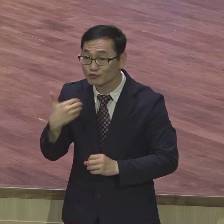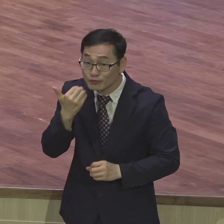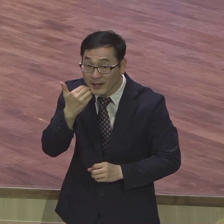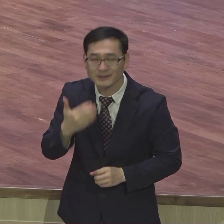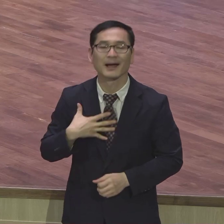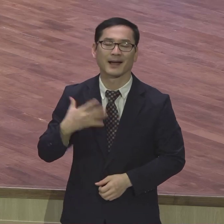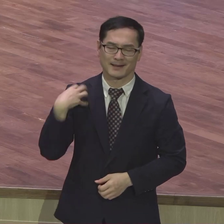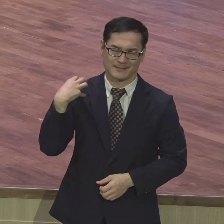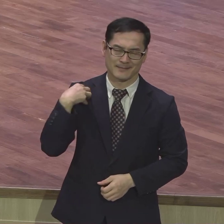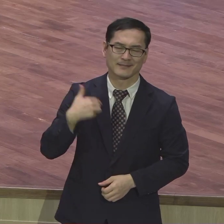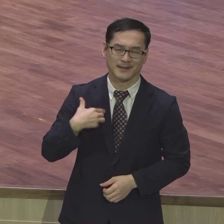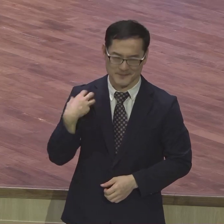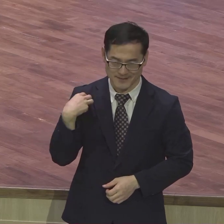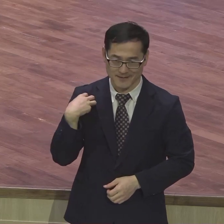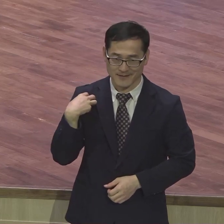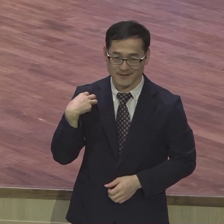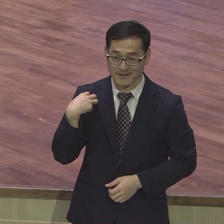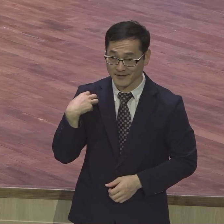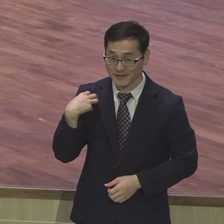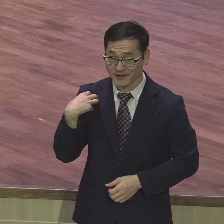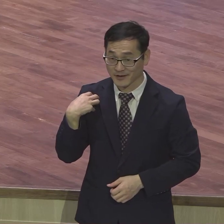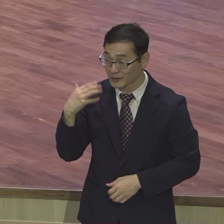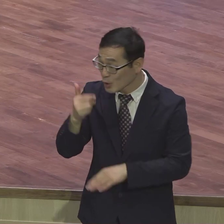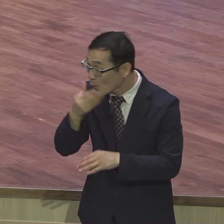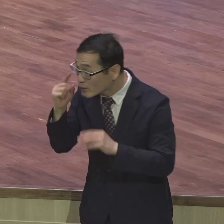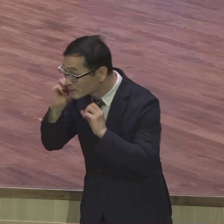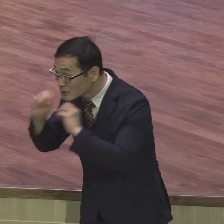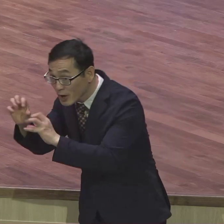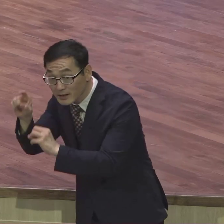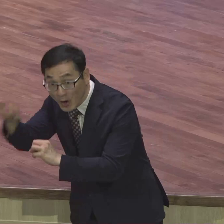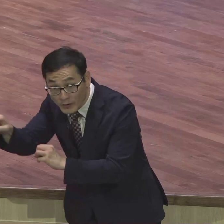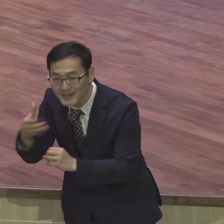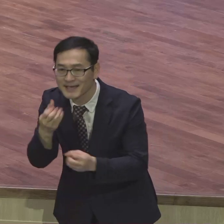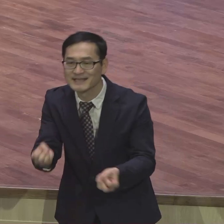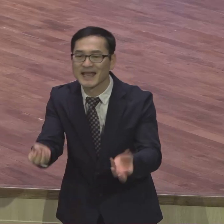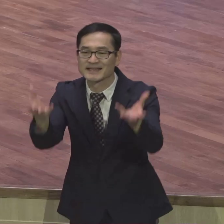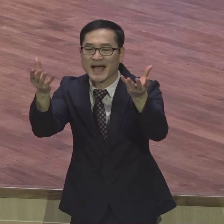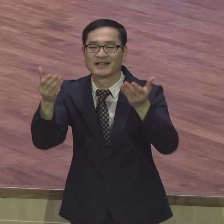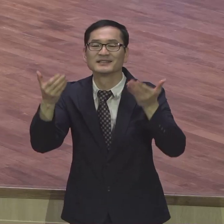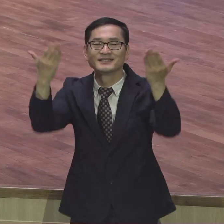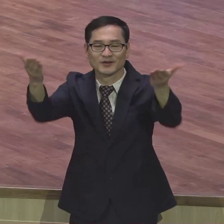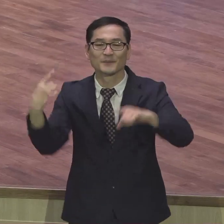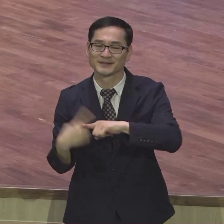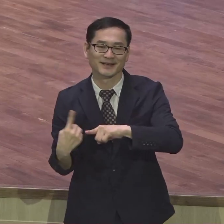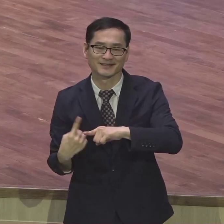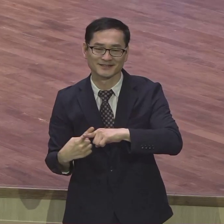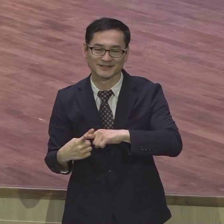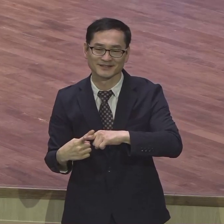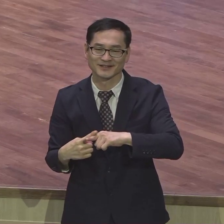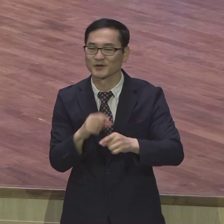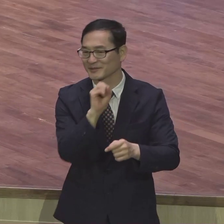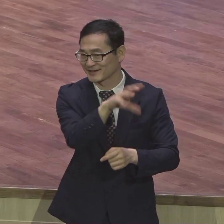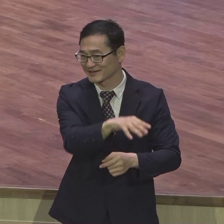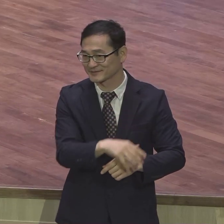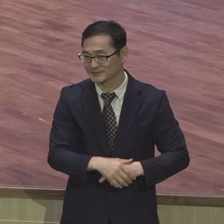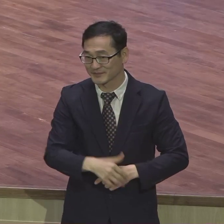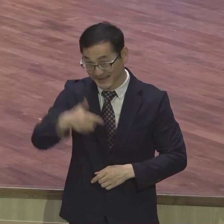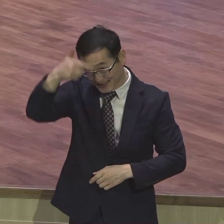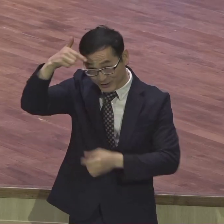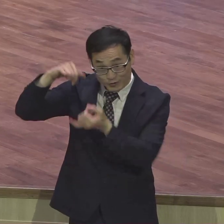제사드리는 것으로 했으겠어요 복음 전하는 것을 제사드리는 것으로 옛날에는 구약시대는 참부 제사거든요